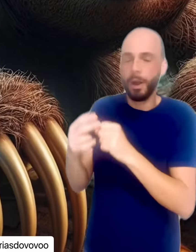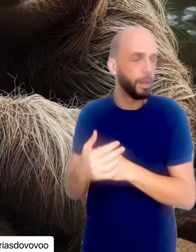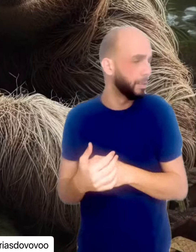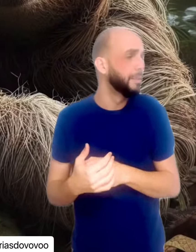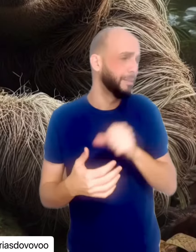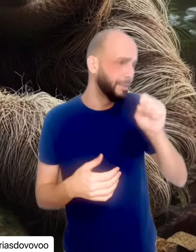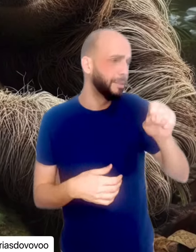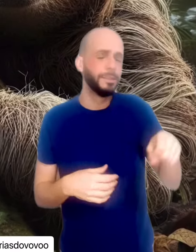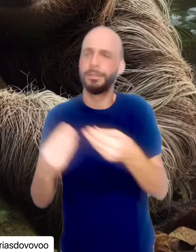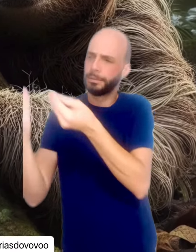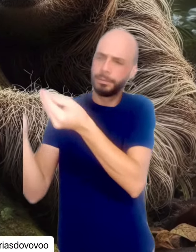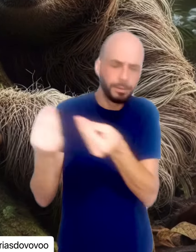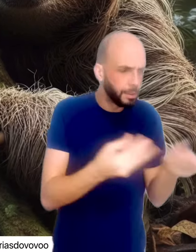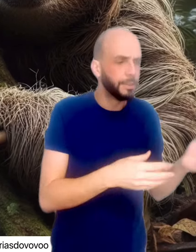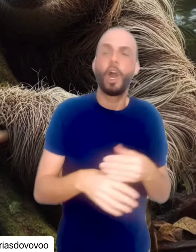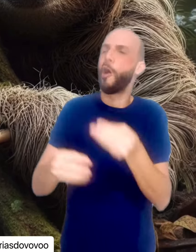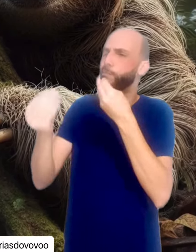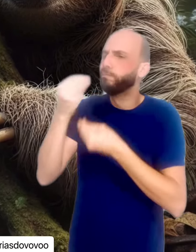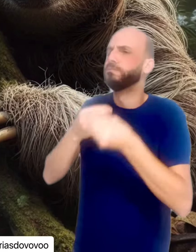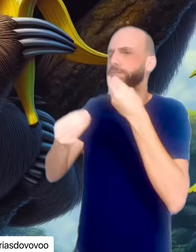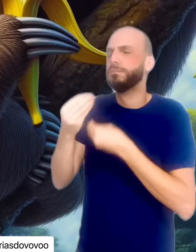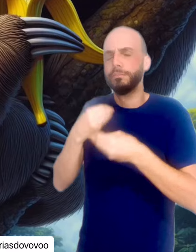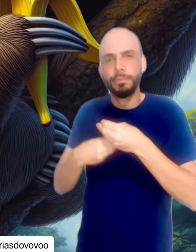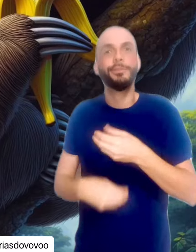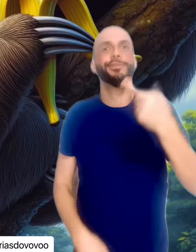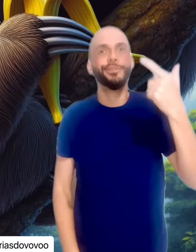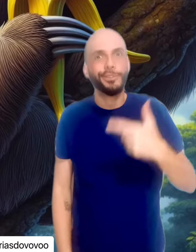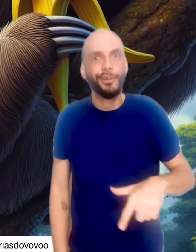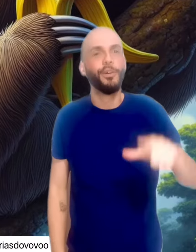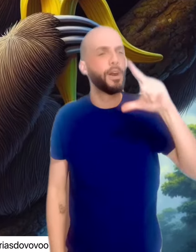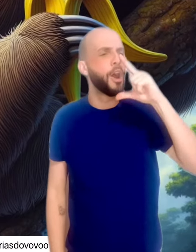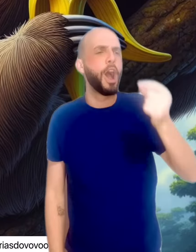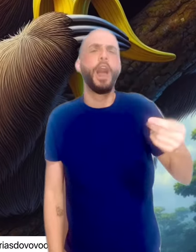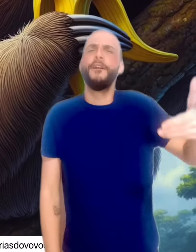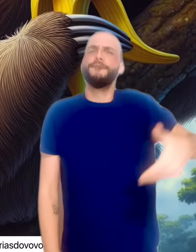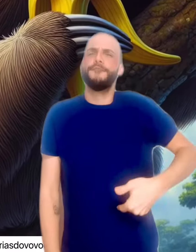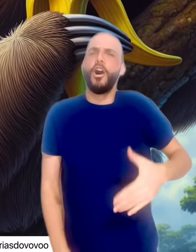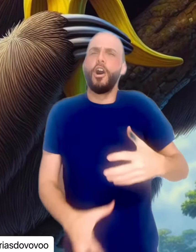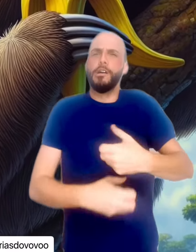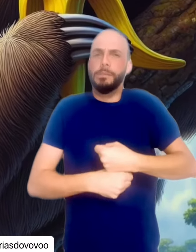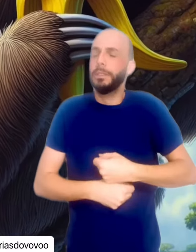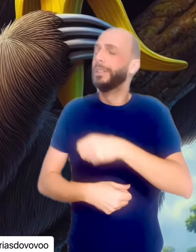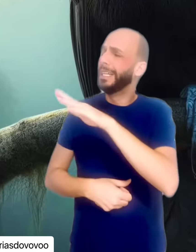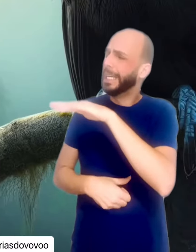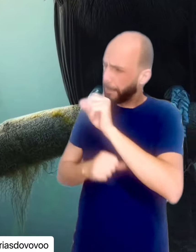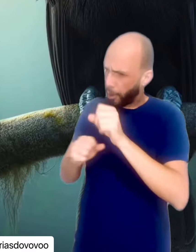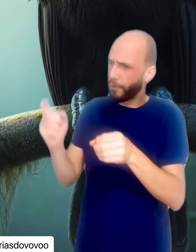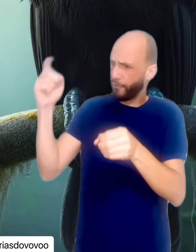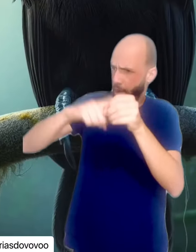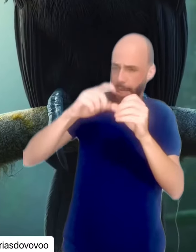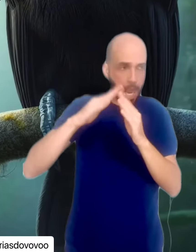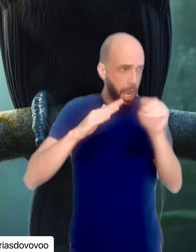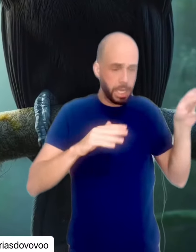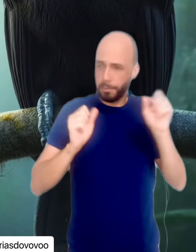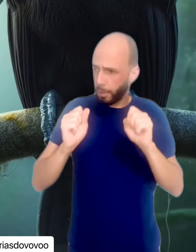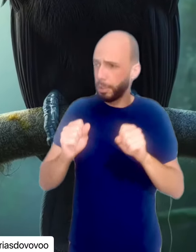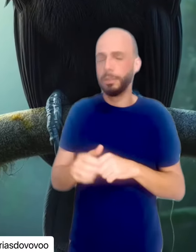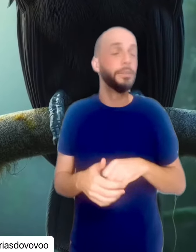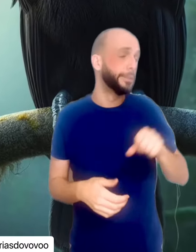Posso comer as bananas? Sim. E a preguiça encheu a pança e mais uma vez o tucano ficou com fome. Pode me levar